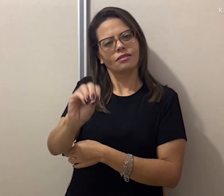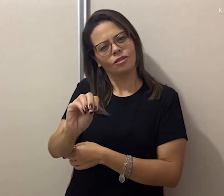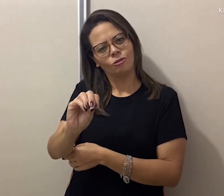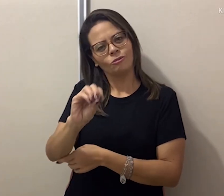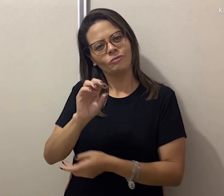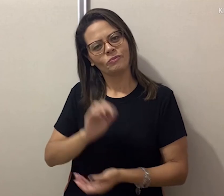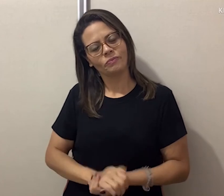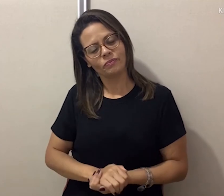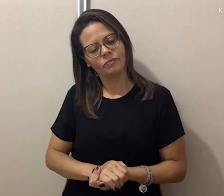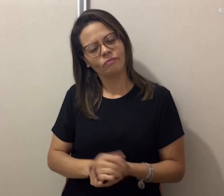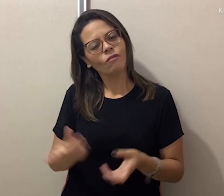negação.